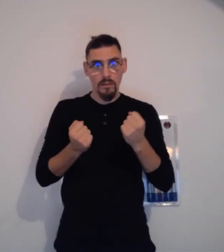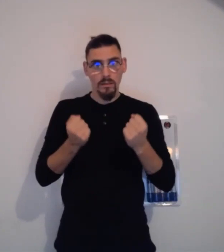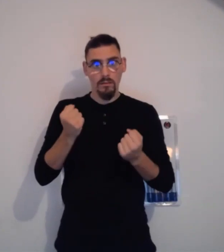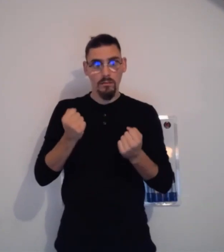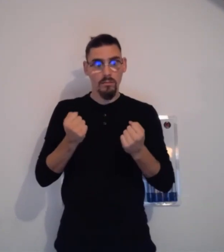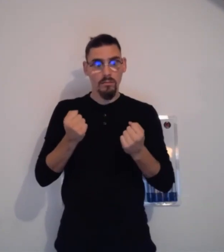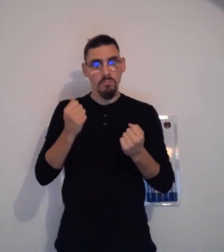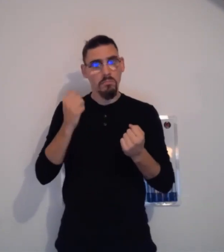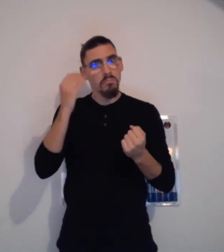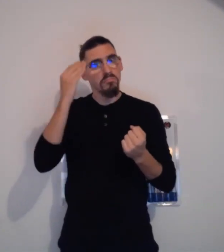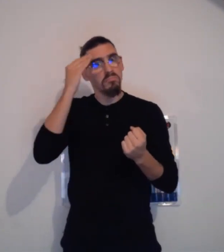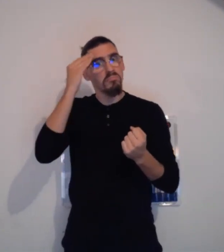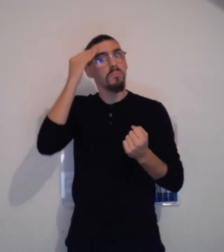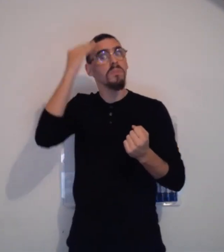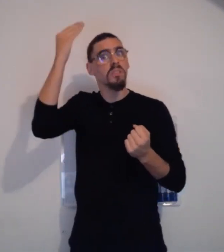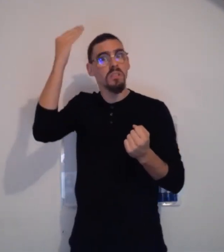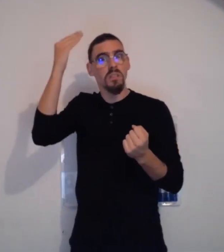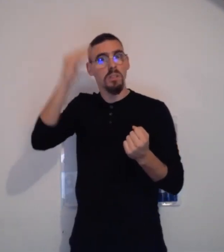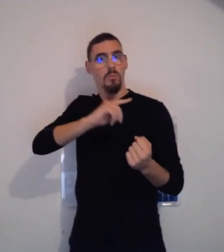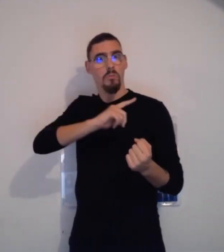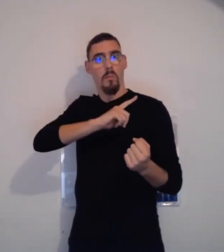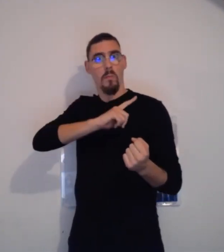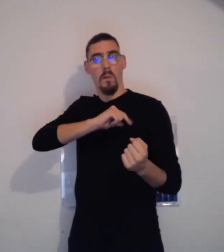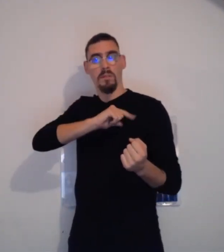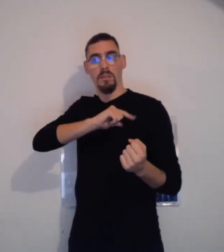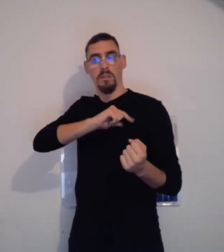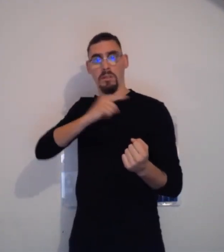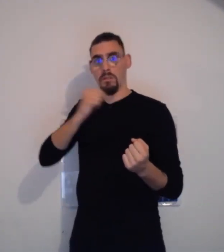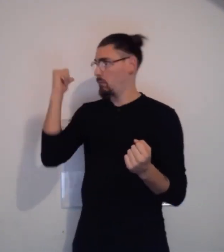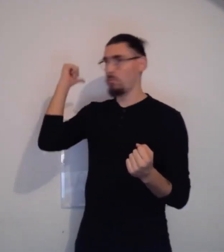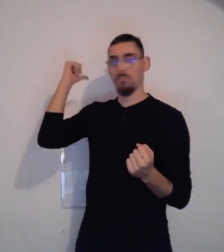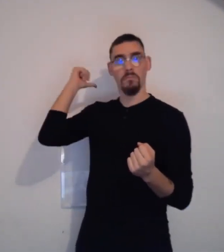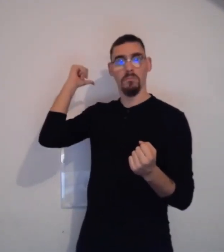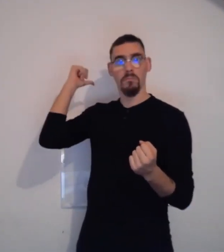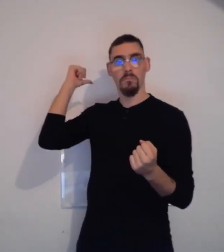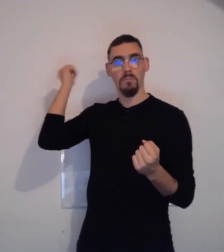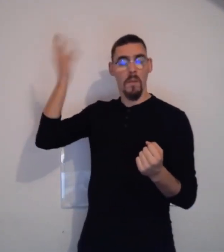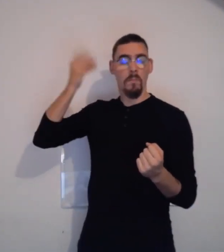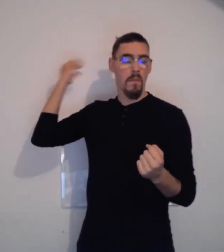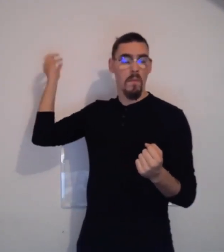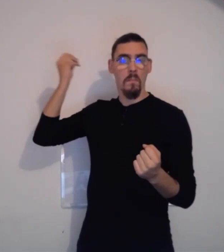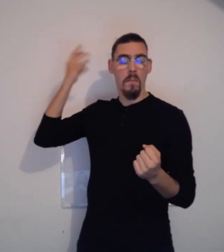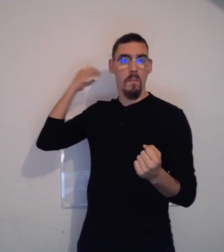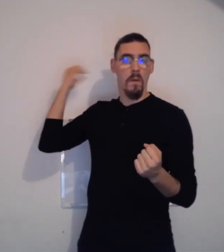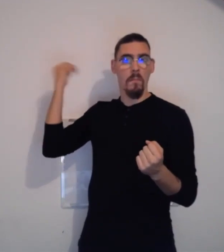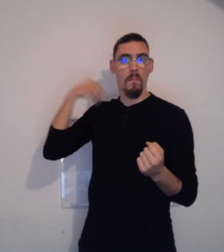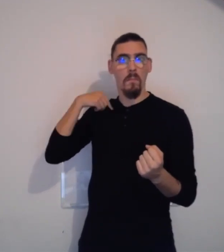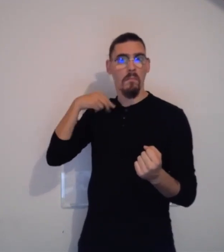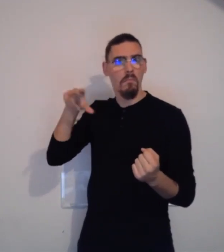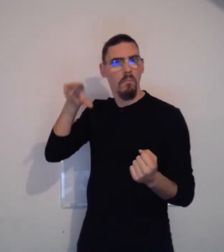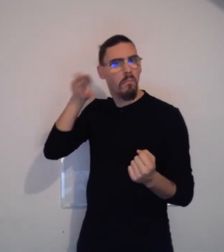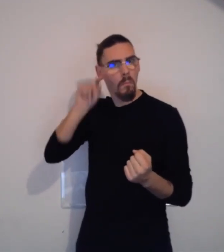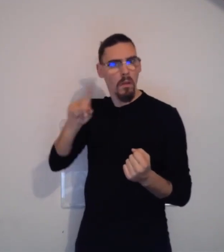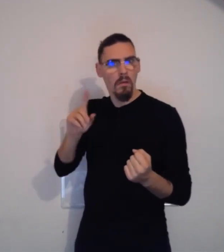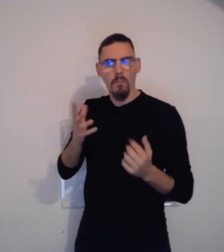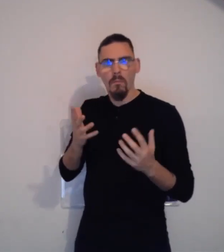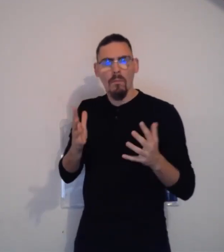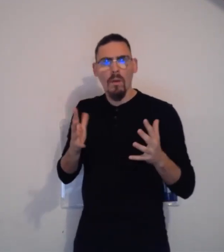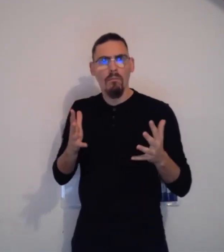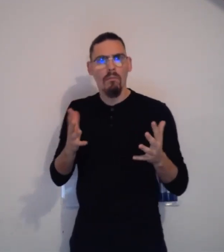entendantes, il y a énormément de questions que les gens se posent. Comme par exemple, Pouvez-vous conduire ? Comment ça se